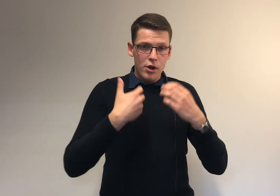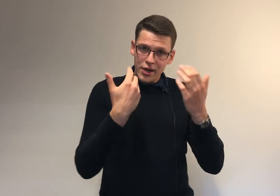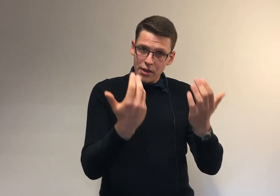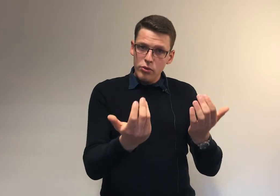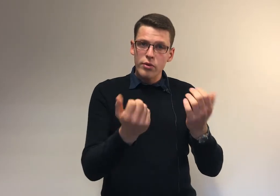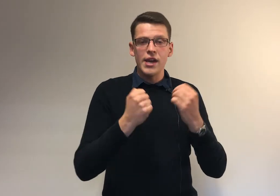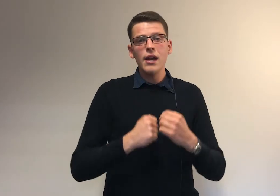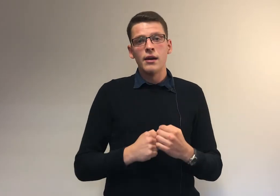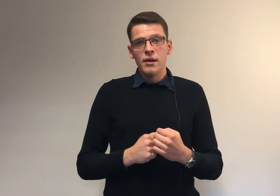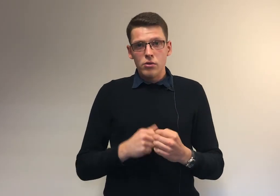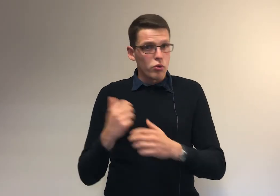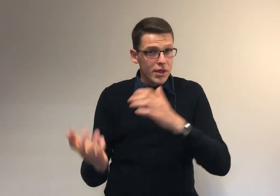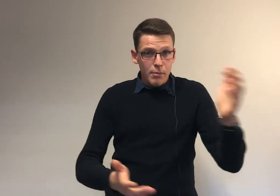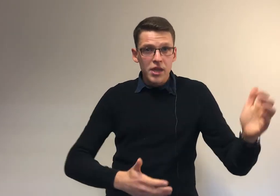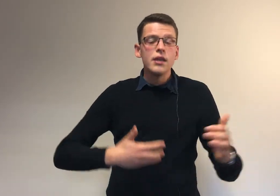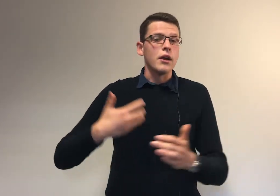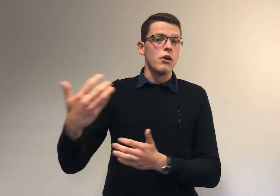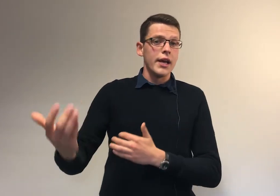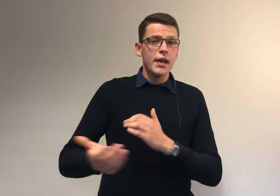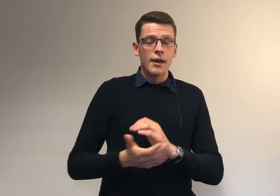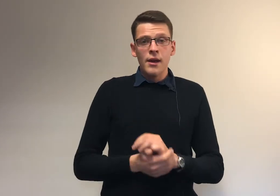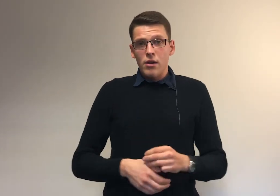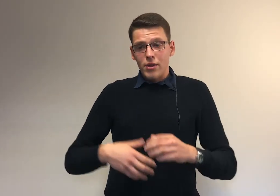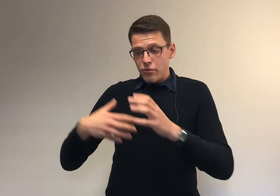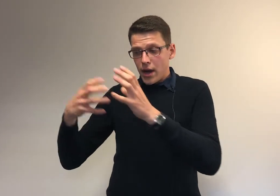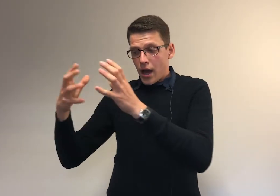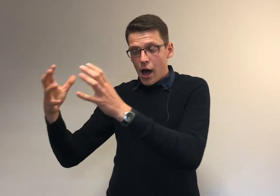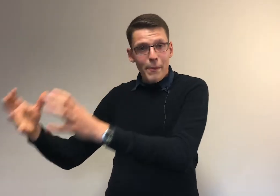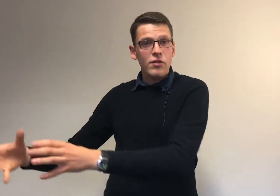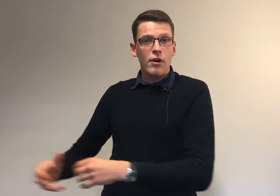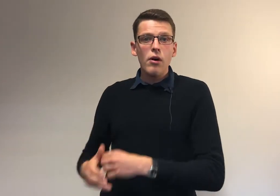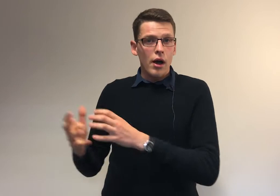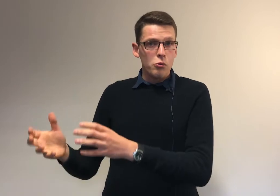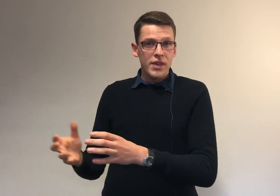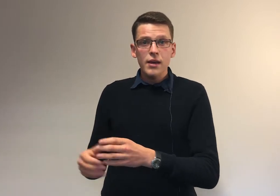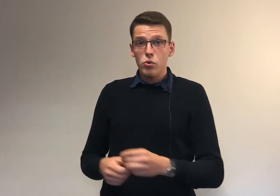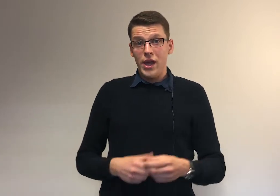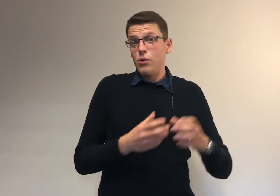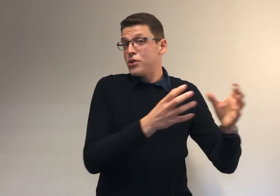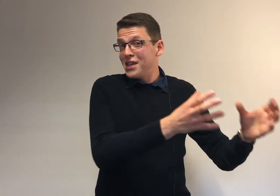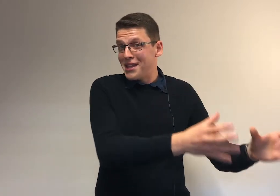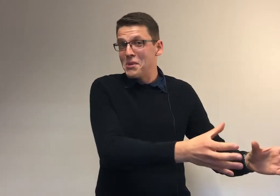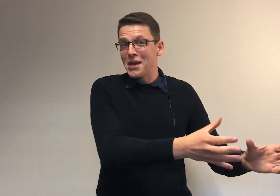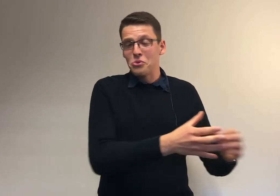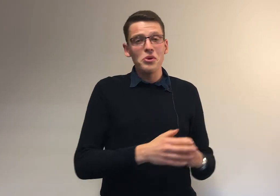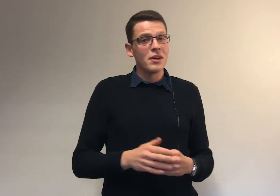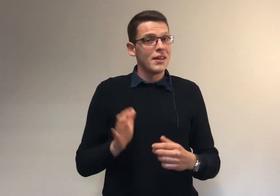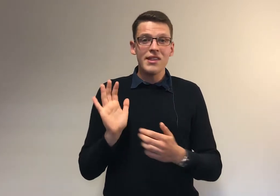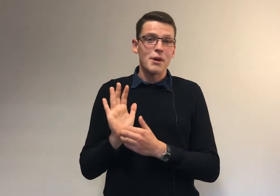un réseau social, donc des amis, des collègues, d'avoir un passe-temps, un hobby et aussi d'aimer tes cours, si ça ne marche